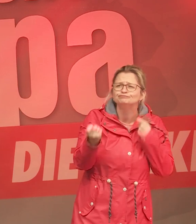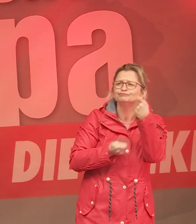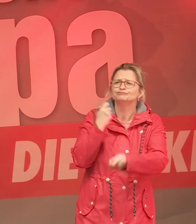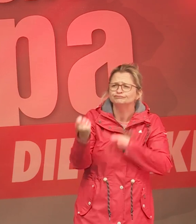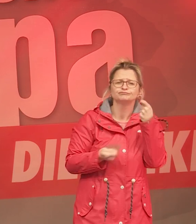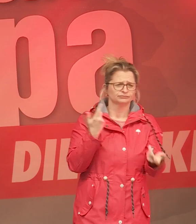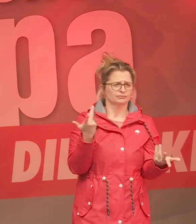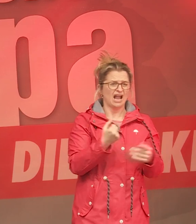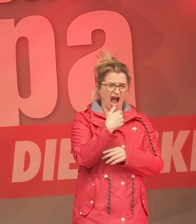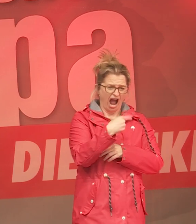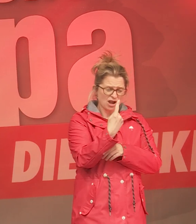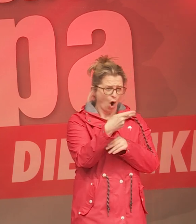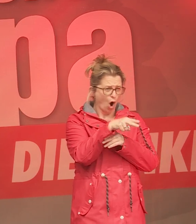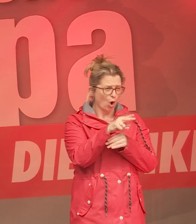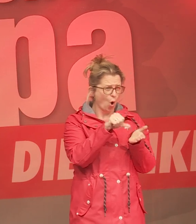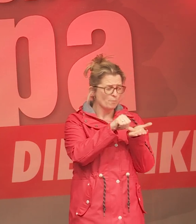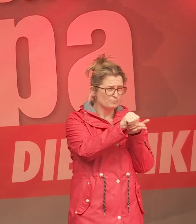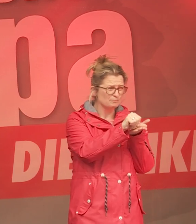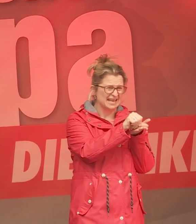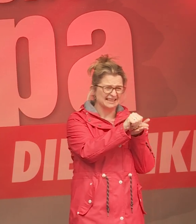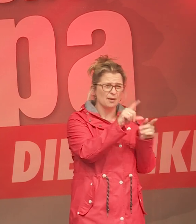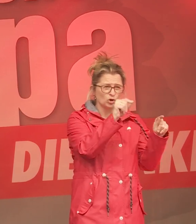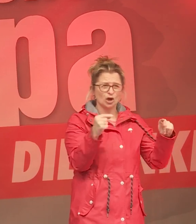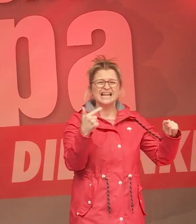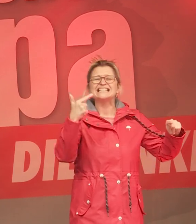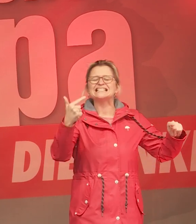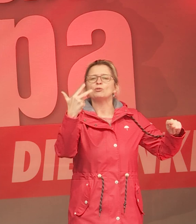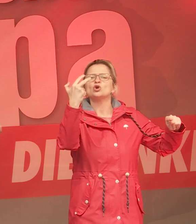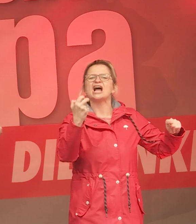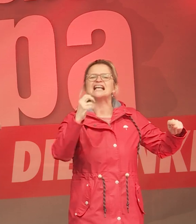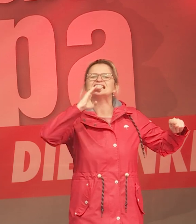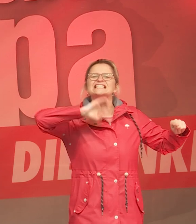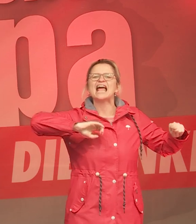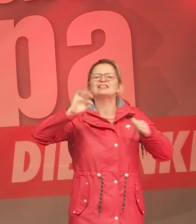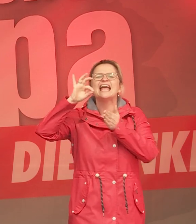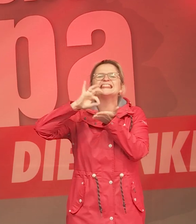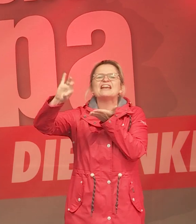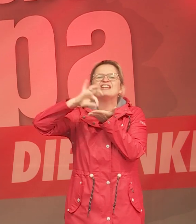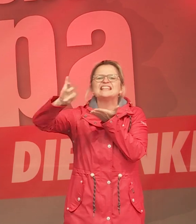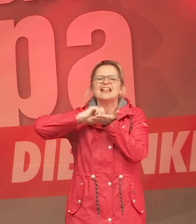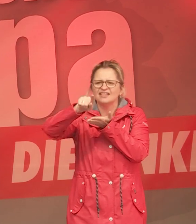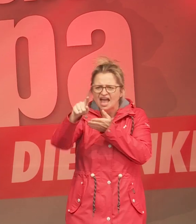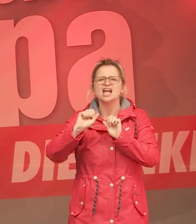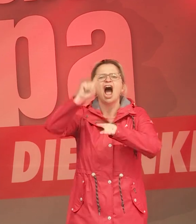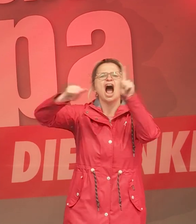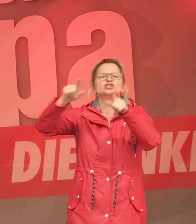Euro Miete heißt 37 Cent Dividende an die Aktionäre dieses größten